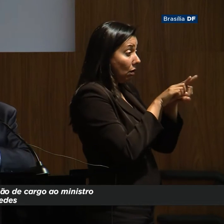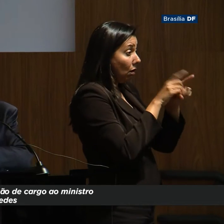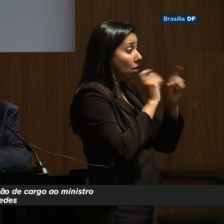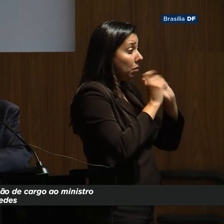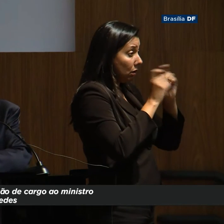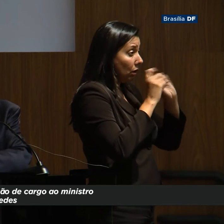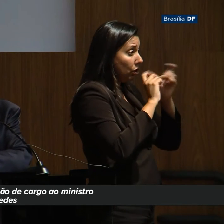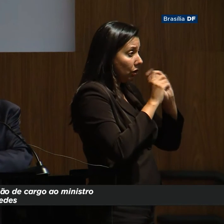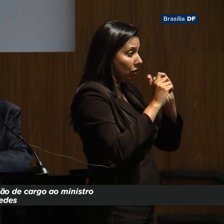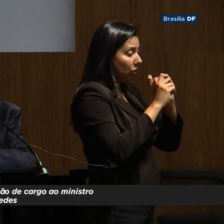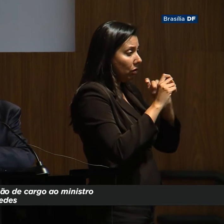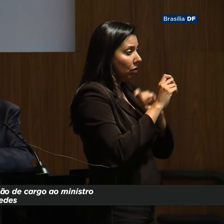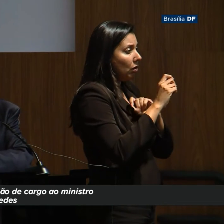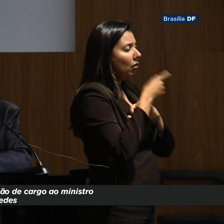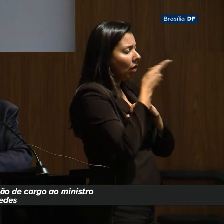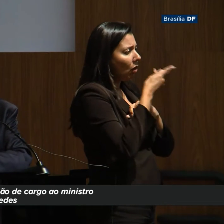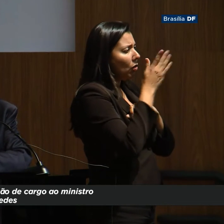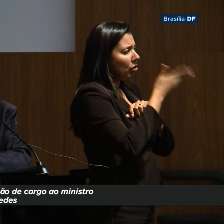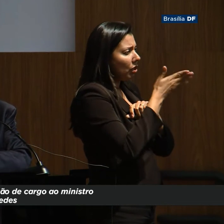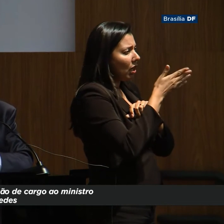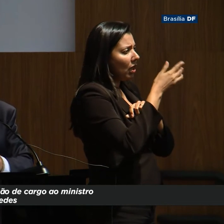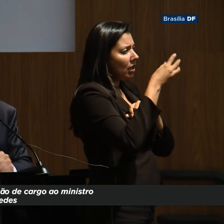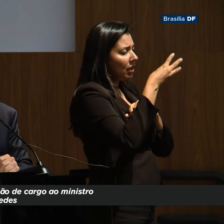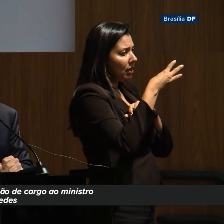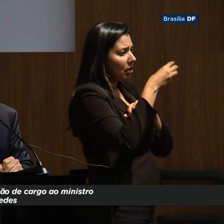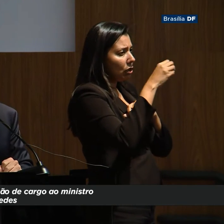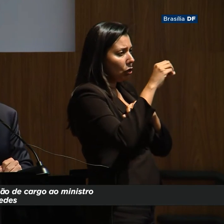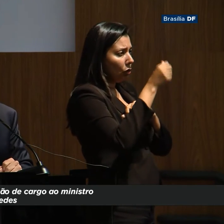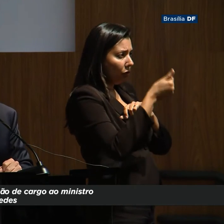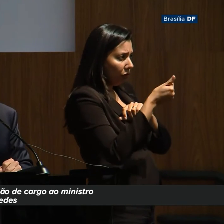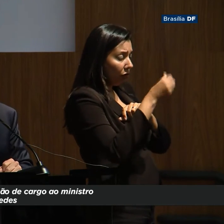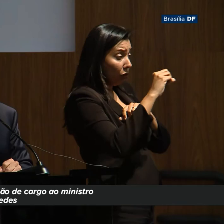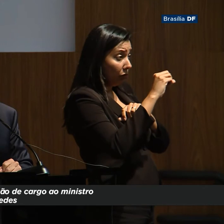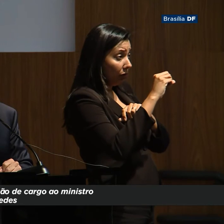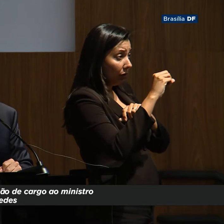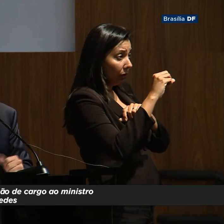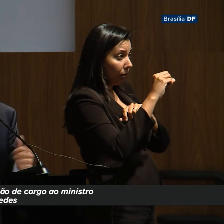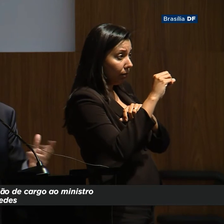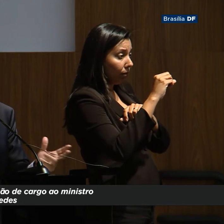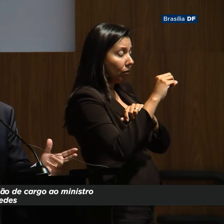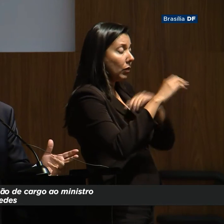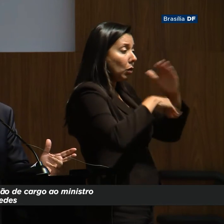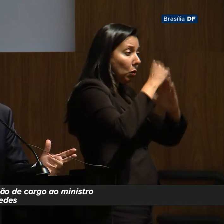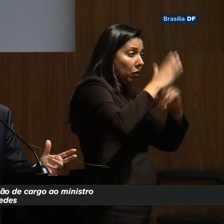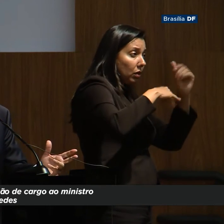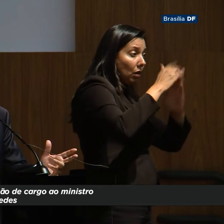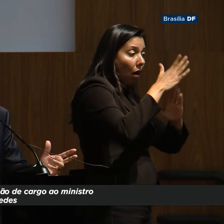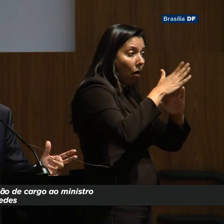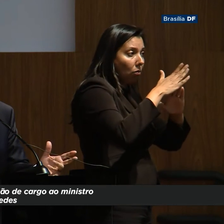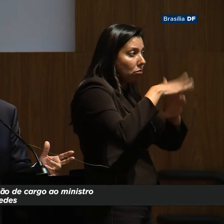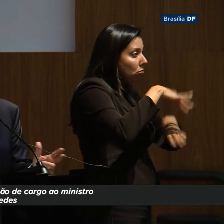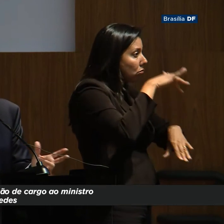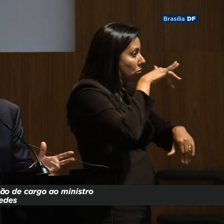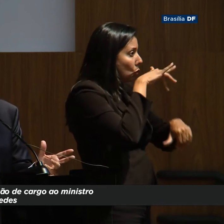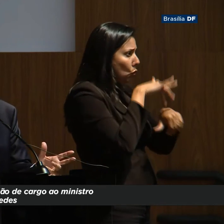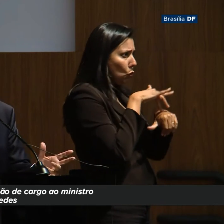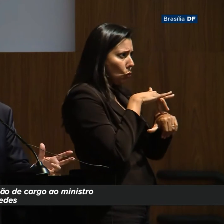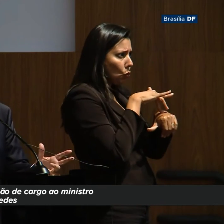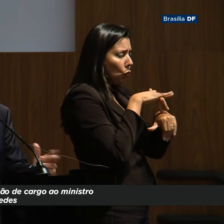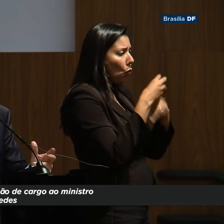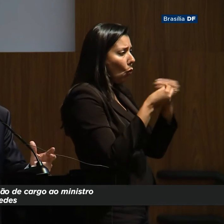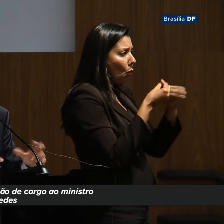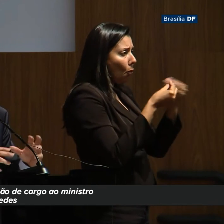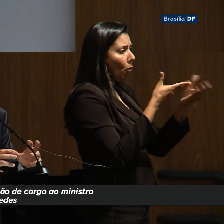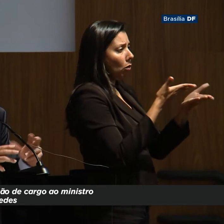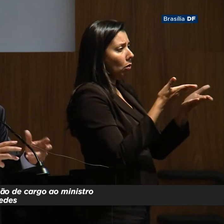foi dito aí, 390, diferentes cargos. É um absurdo isso. Evidentemente